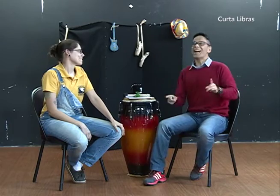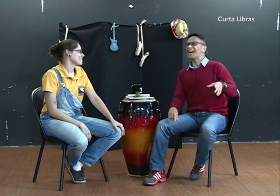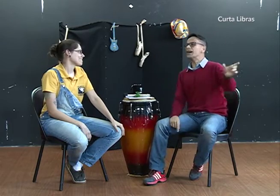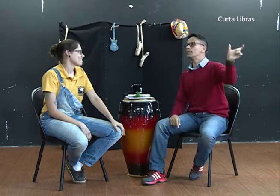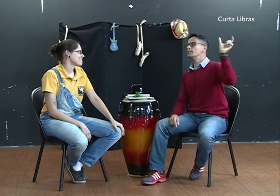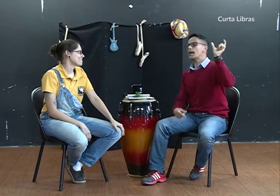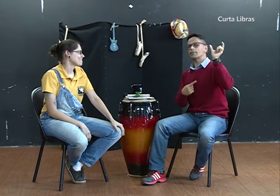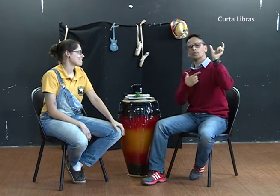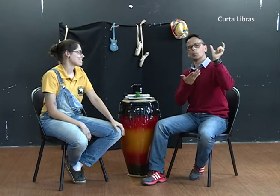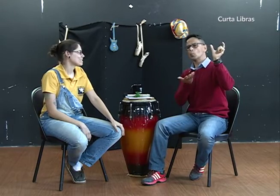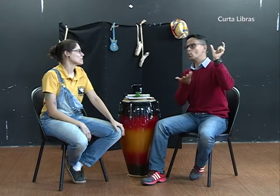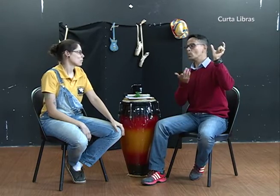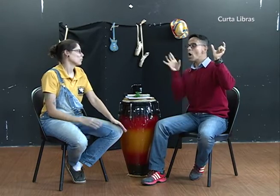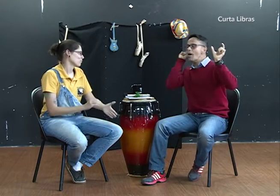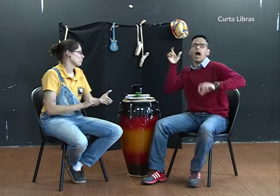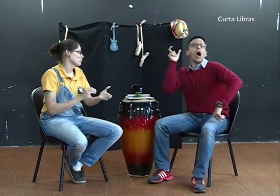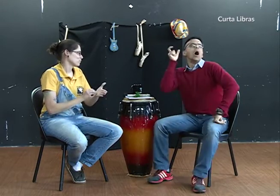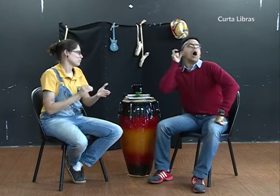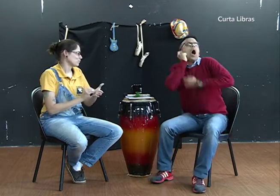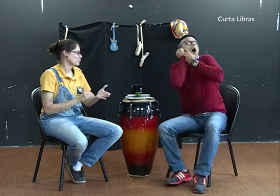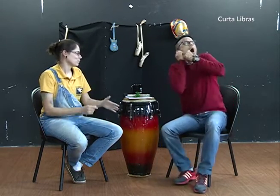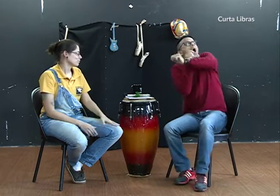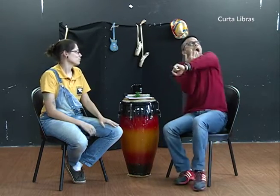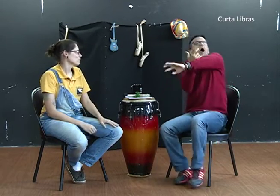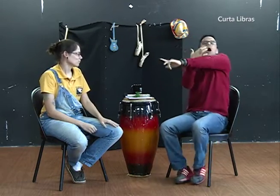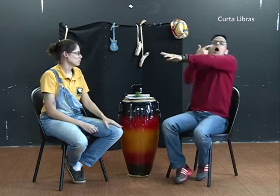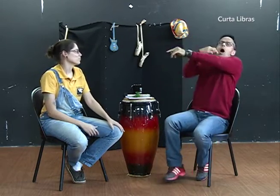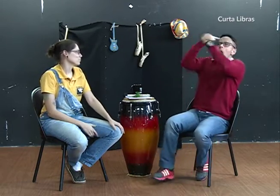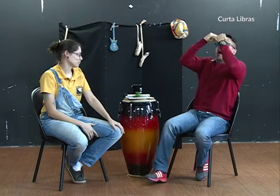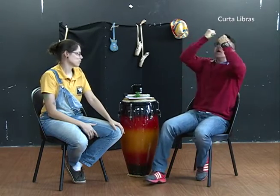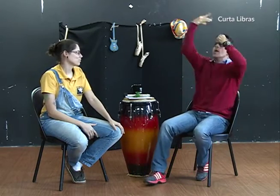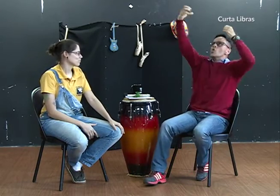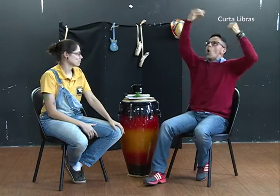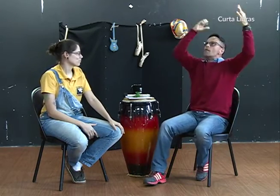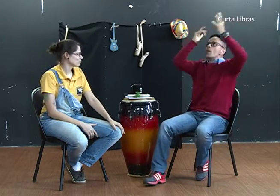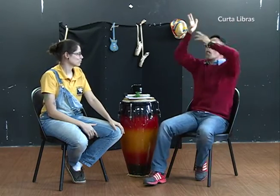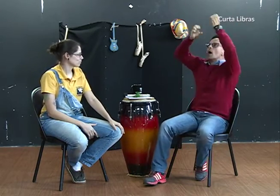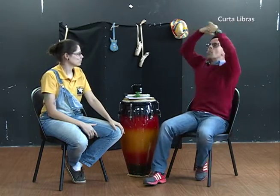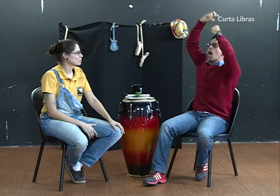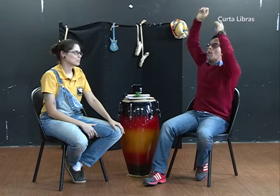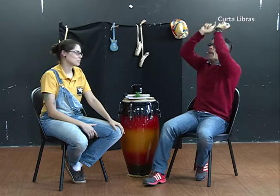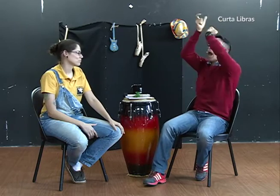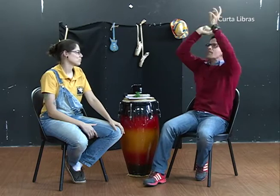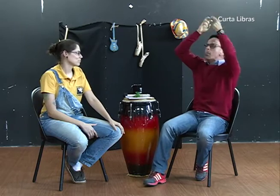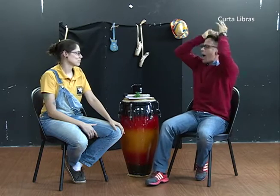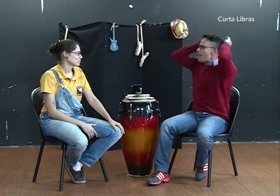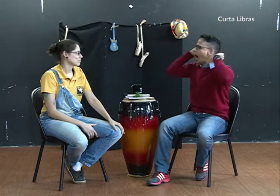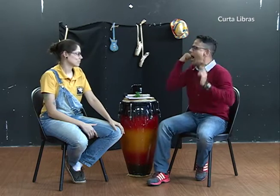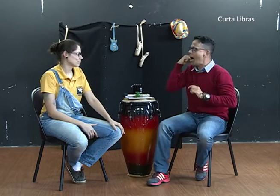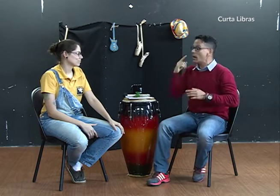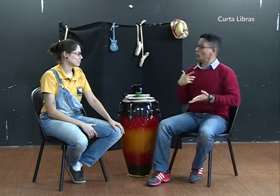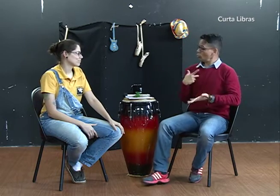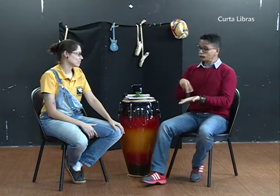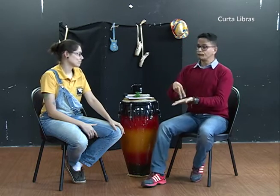dança. O ouvinte está dançando, está ouvindo a música, conversando com as pessoas, tudo ao mesmo tempo.